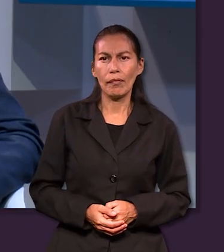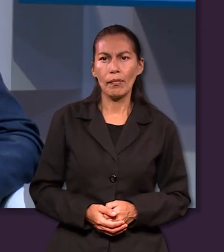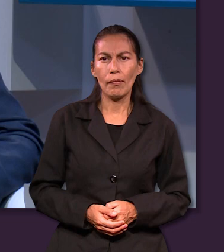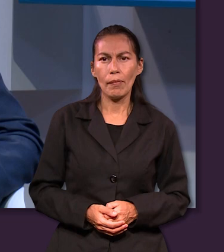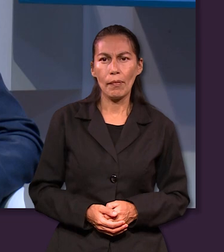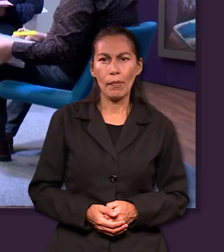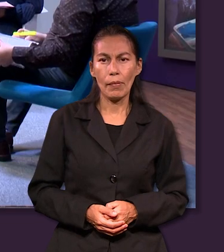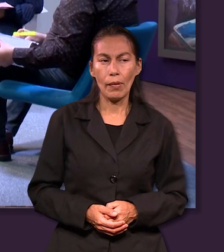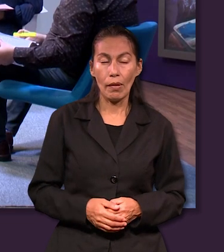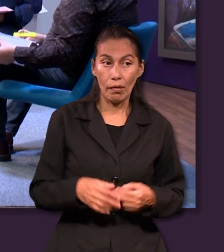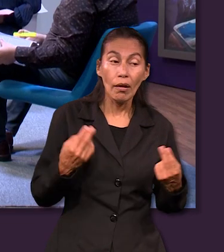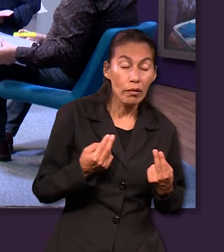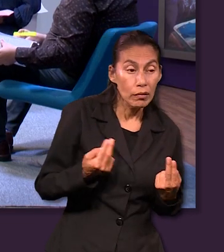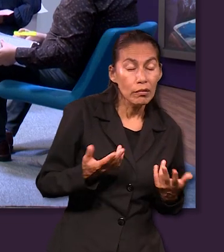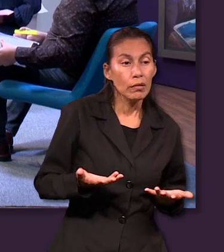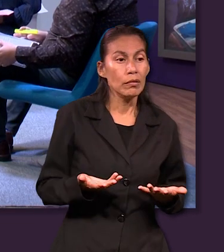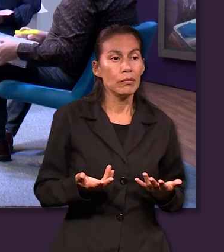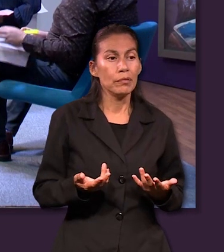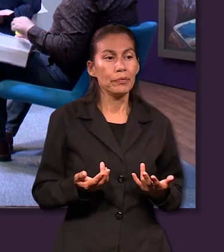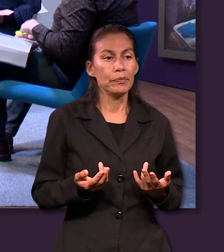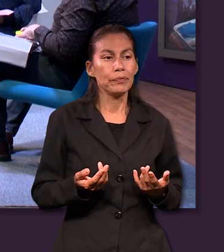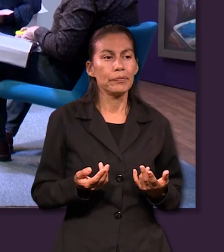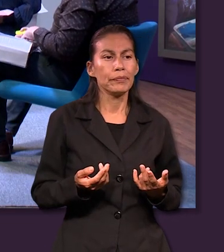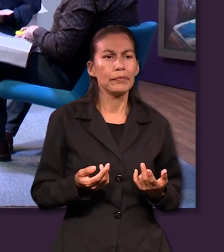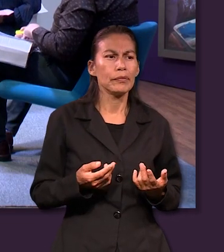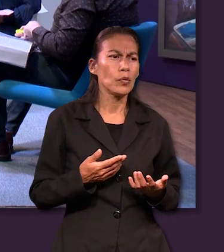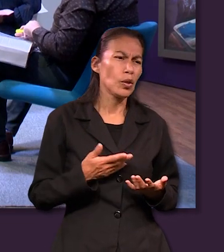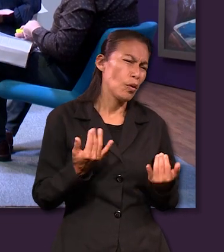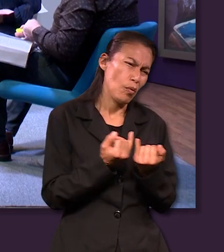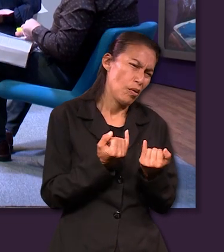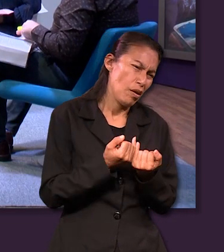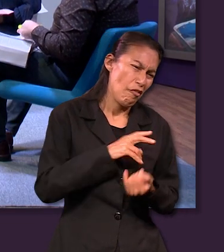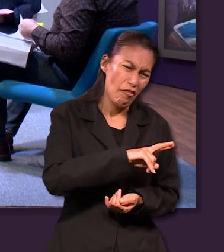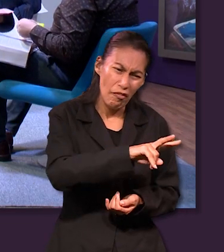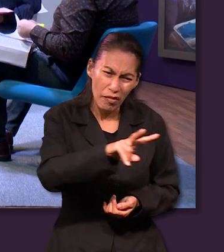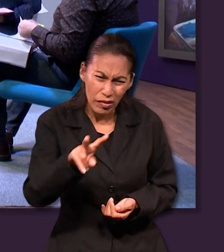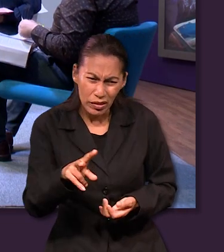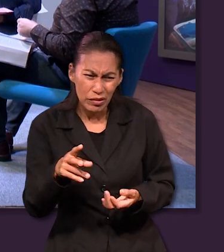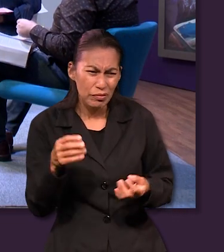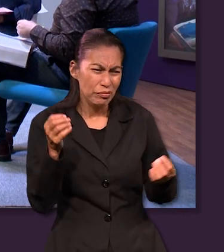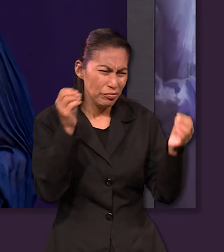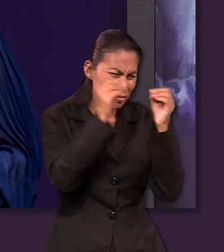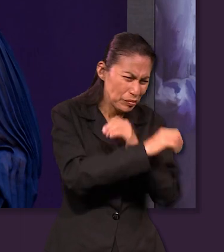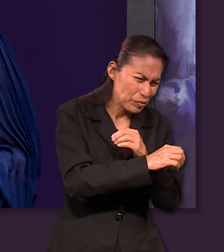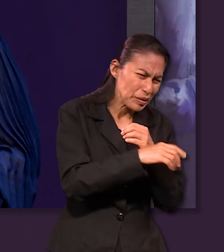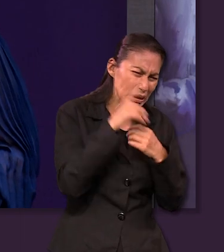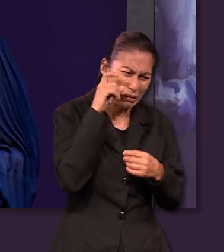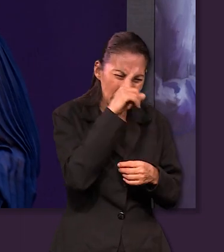pues es necesario o sea es necesario así como hablábamos del valle es necesario el camino